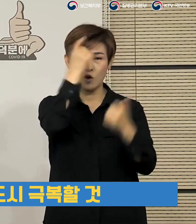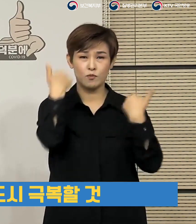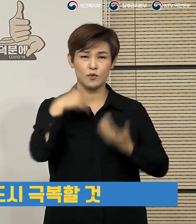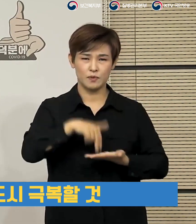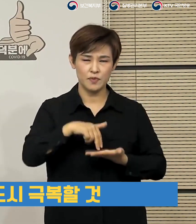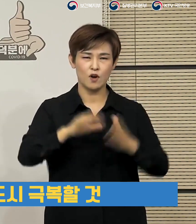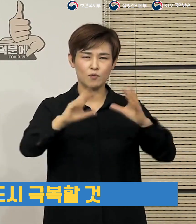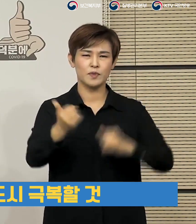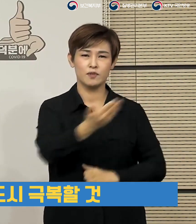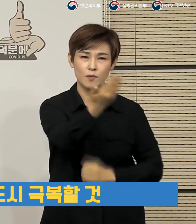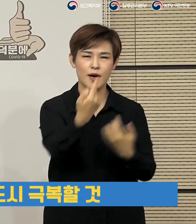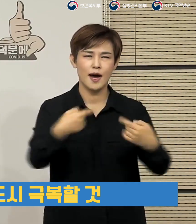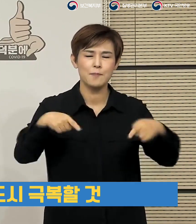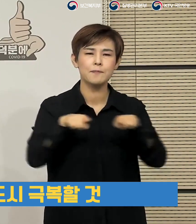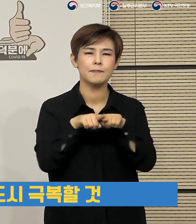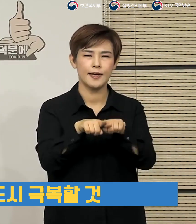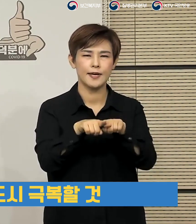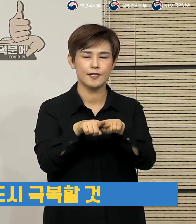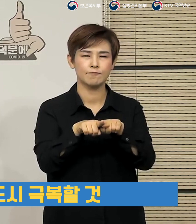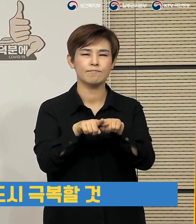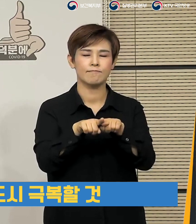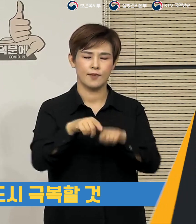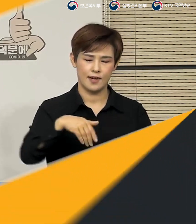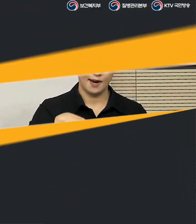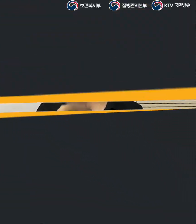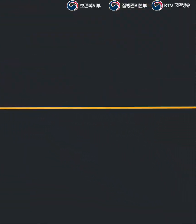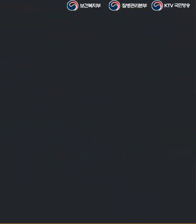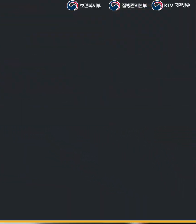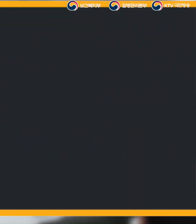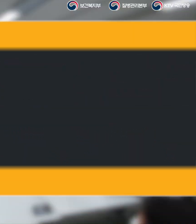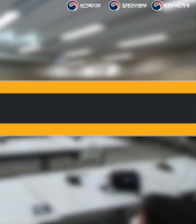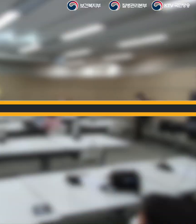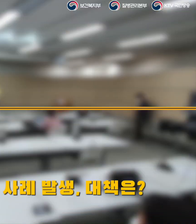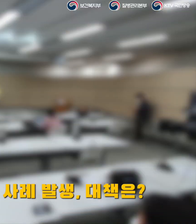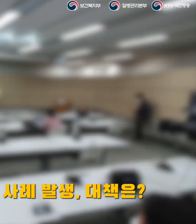국민 여러분 모두와 함께 뚜벅뚜벅 걸어나가겠습니다.